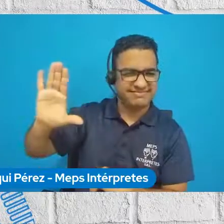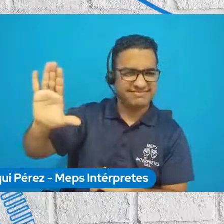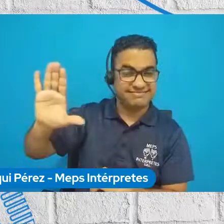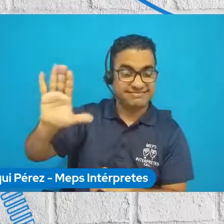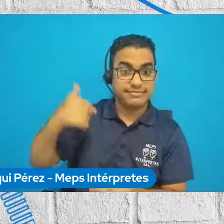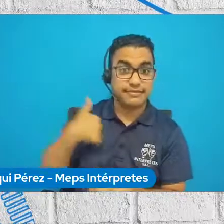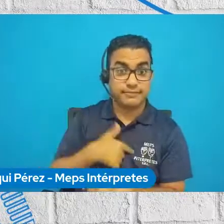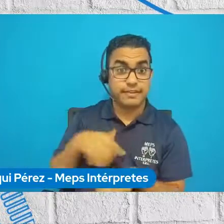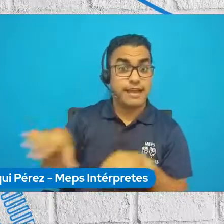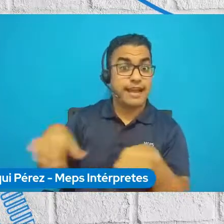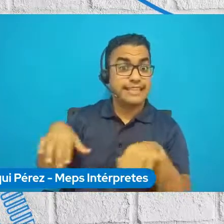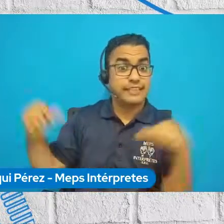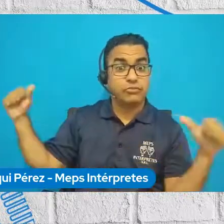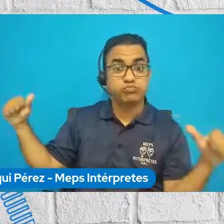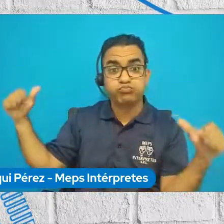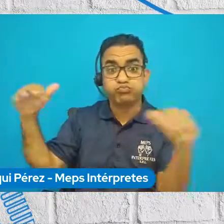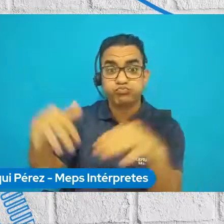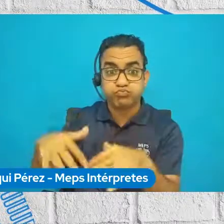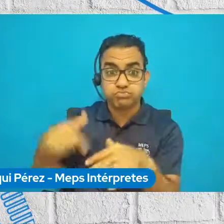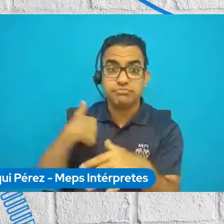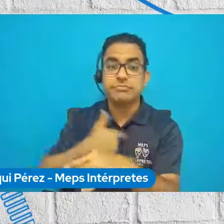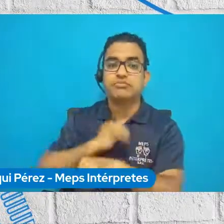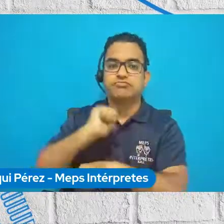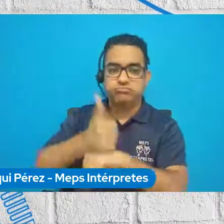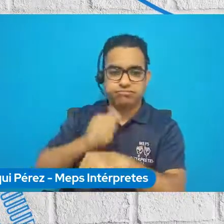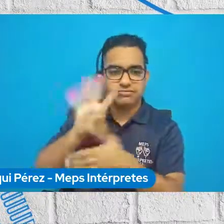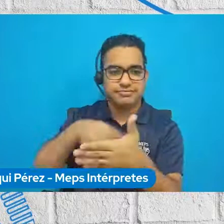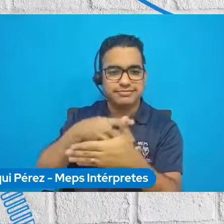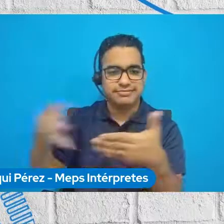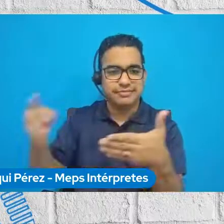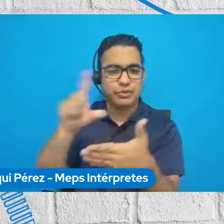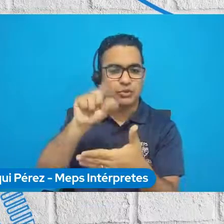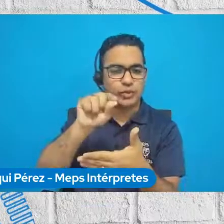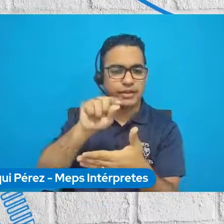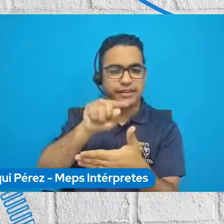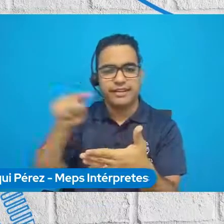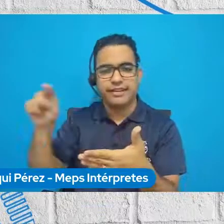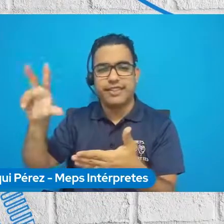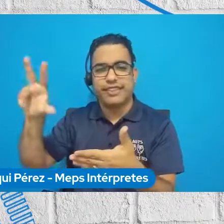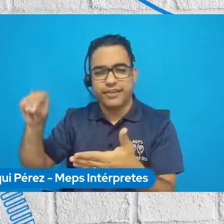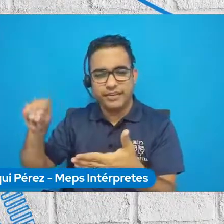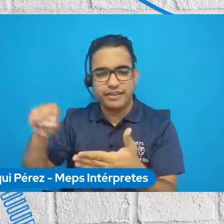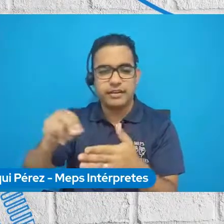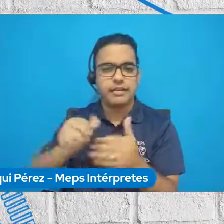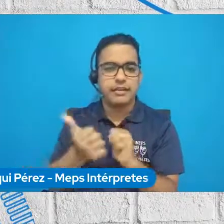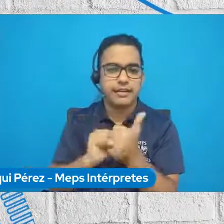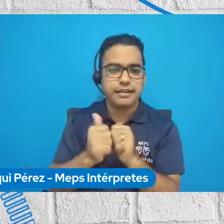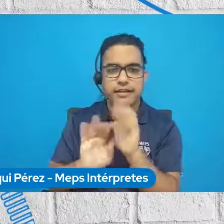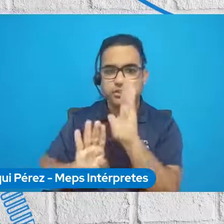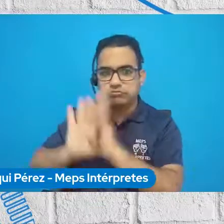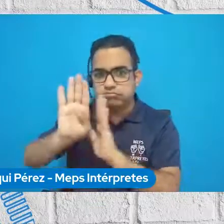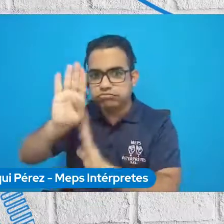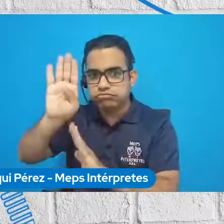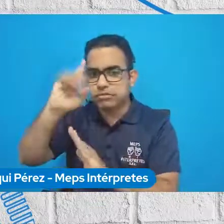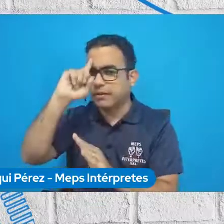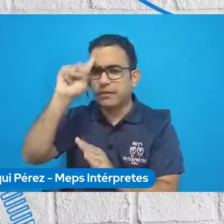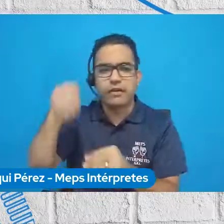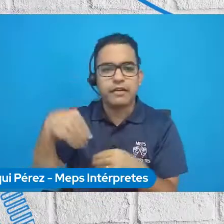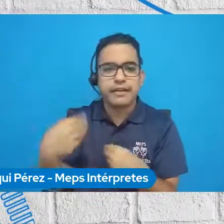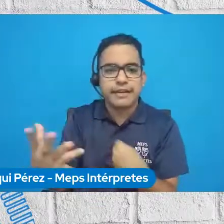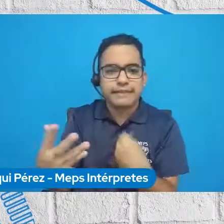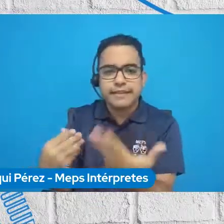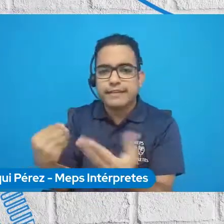voluntariado se los formó en la Agenda 2030 y también en Deporte para el Desarrollo para dar soporte